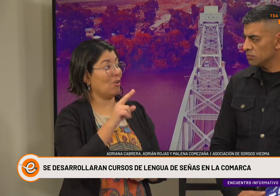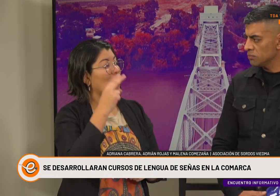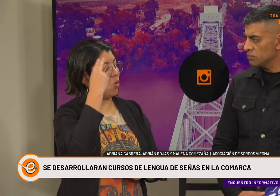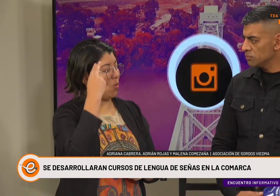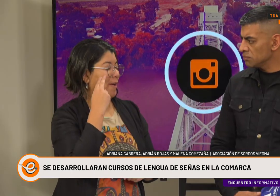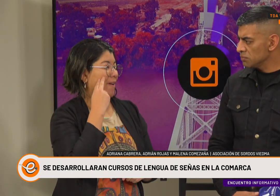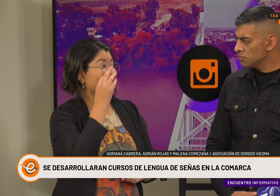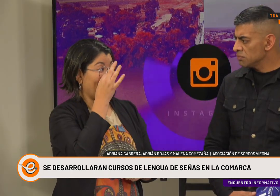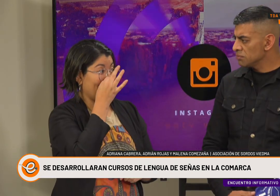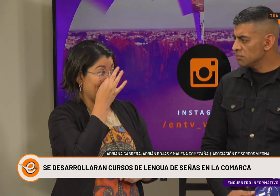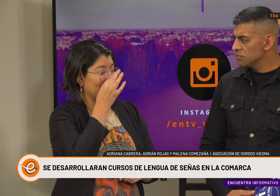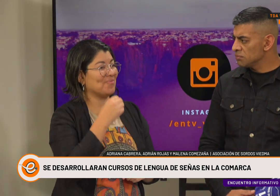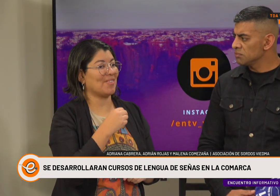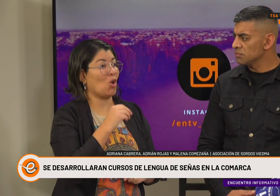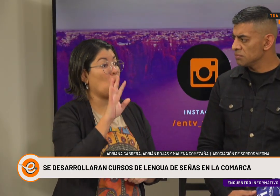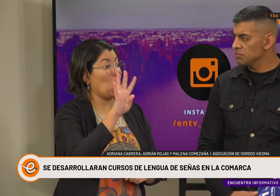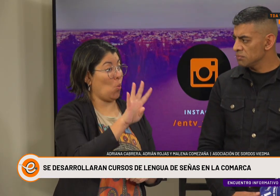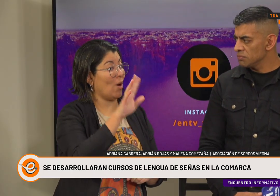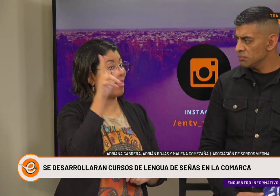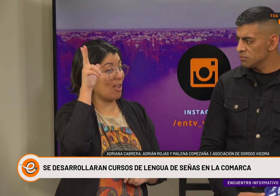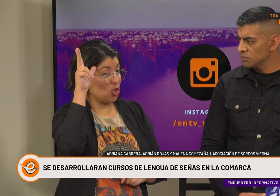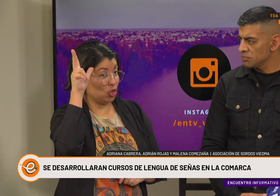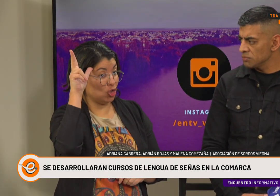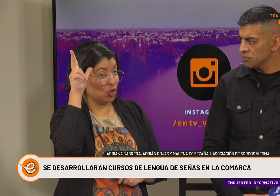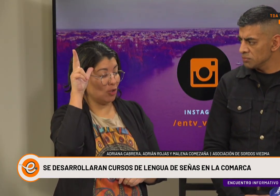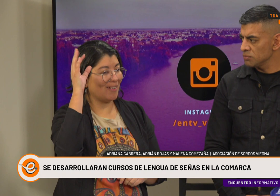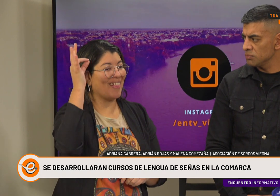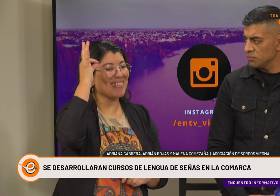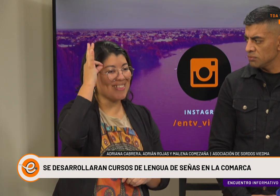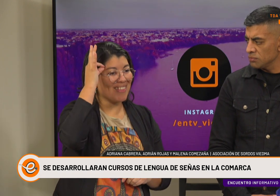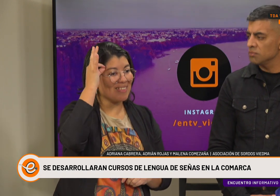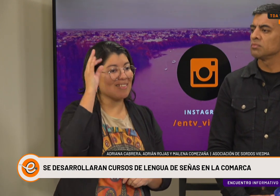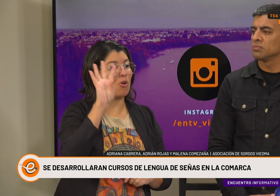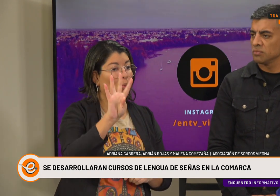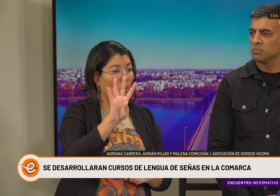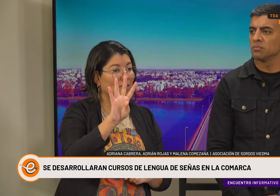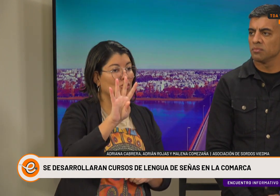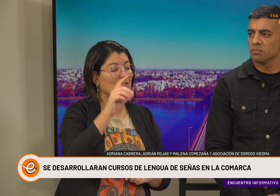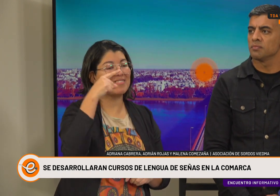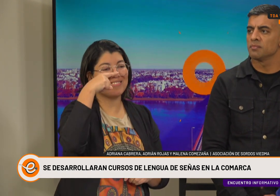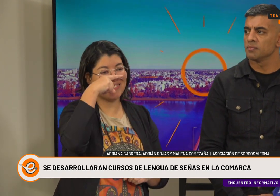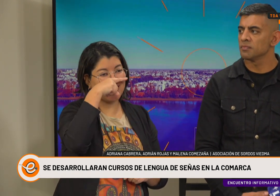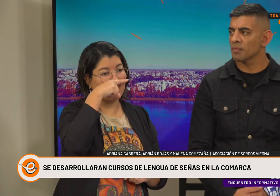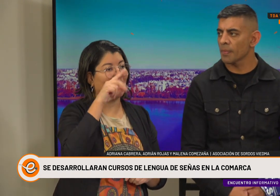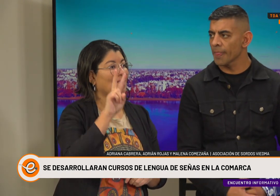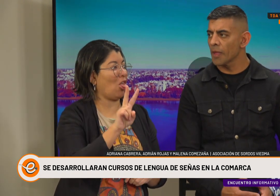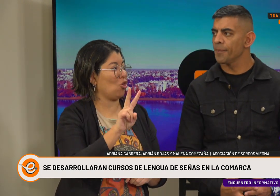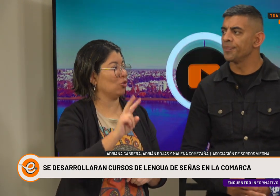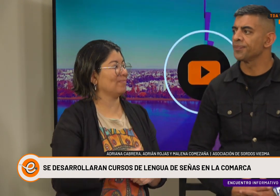2-9-20-48-34